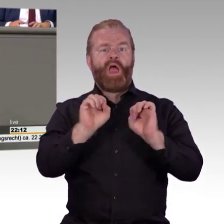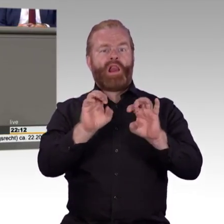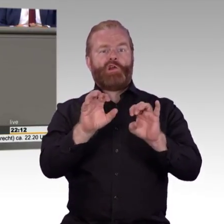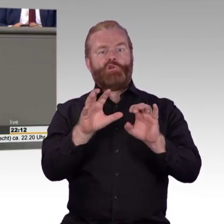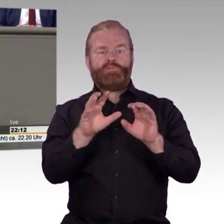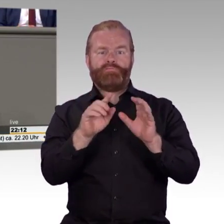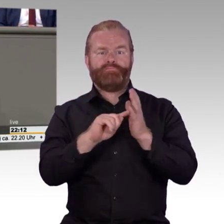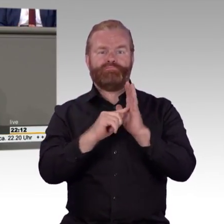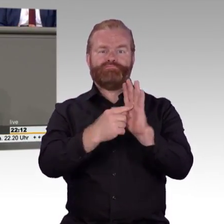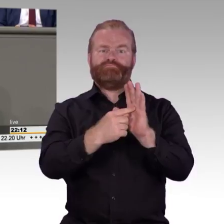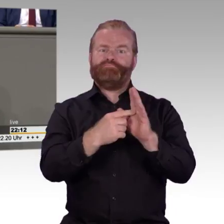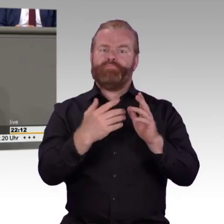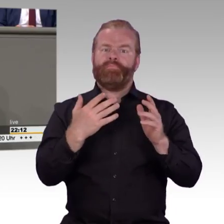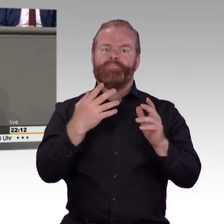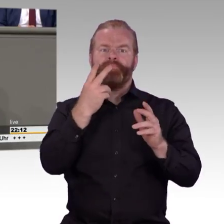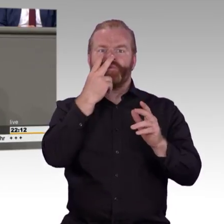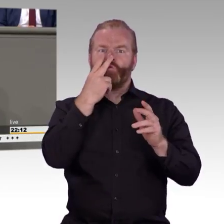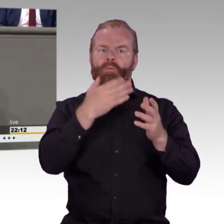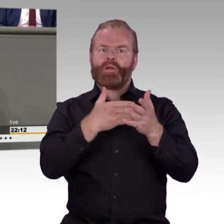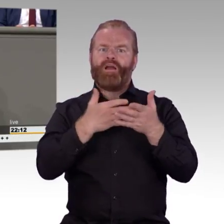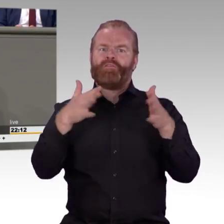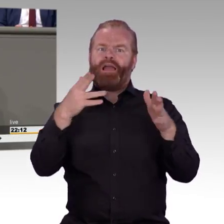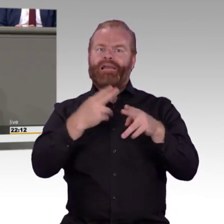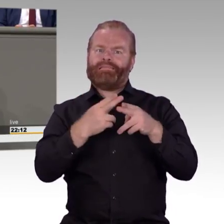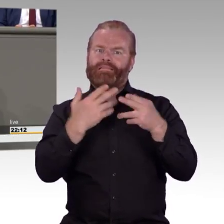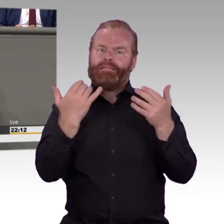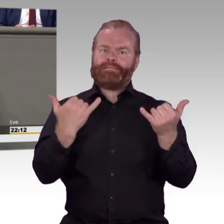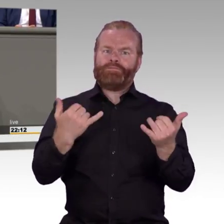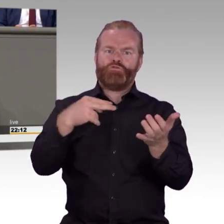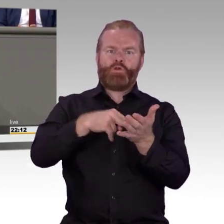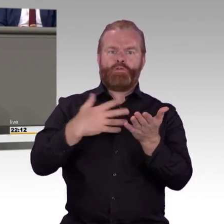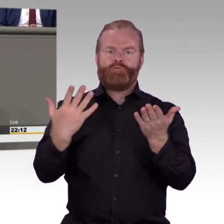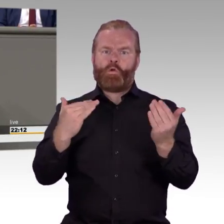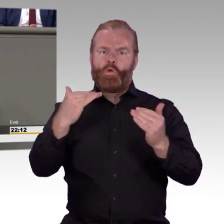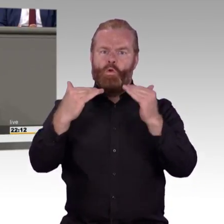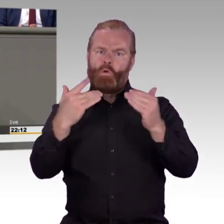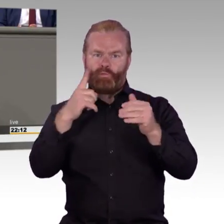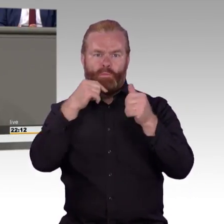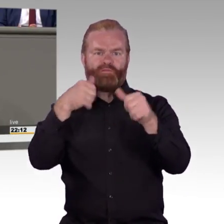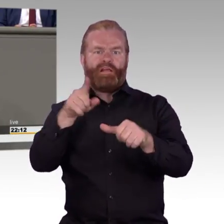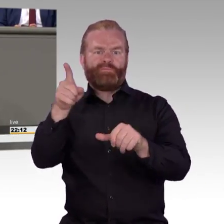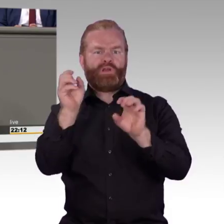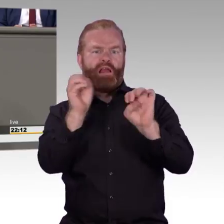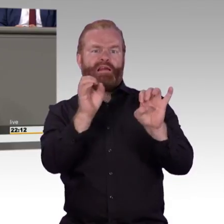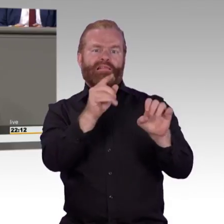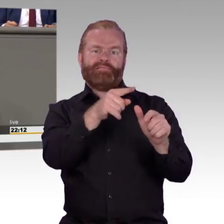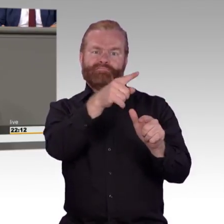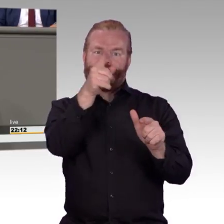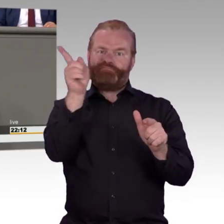ausnahmsweise, keine vollständige barrierefreie Gestaltung gewährleisten. Außerdem wird es einen Feedbackmechanismus geben. Damit können